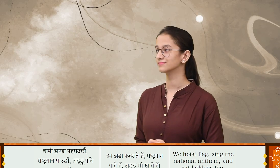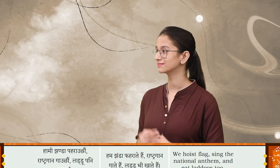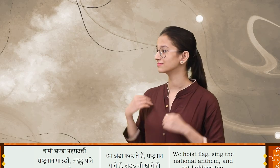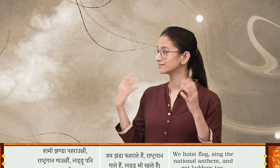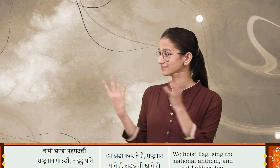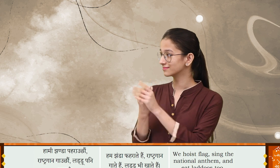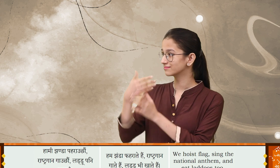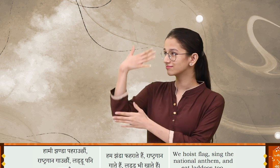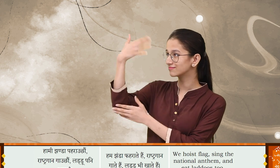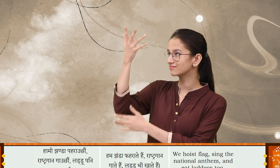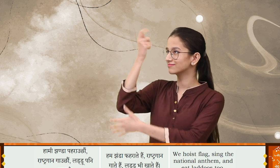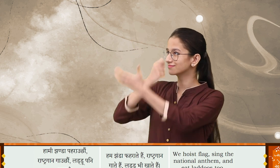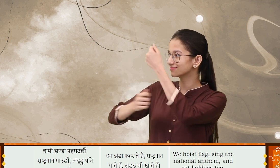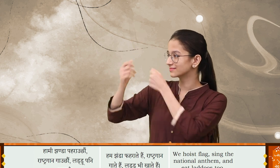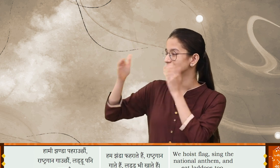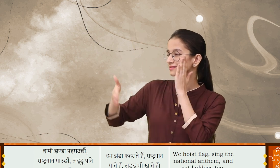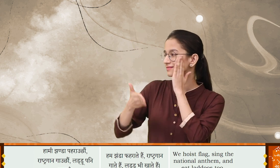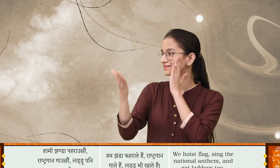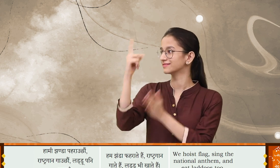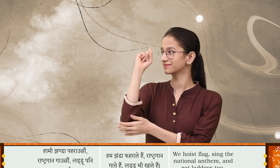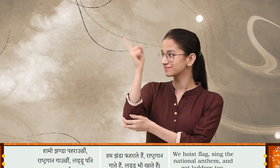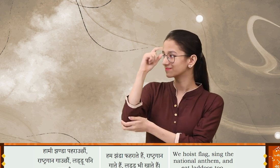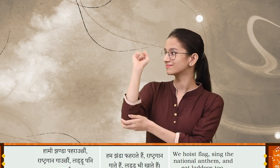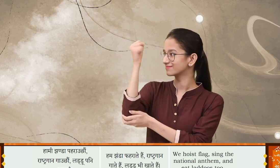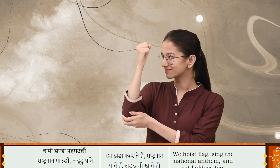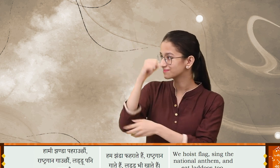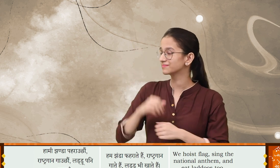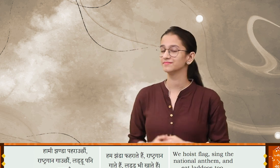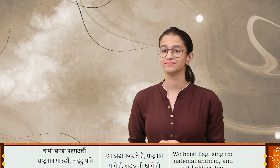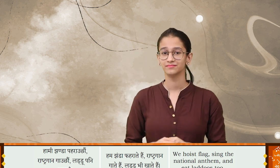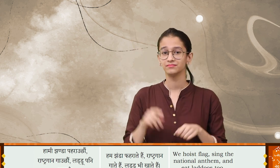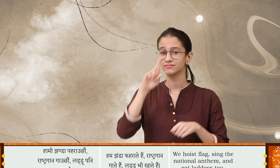हामी जंडा फएराओं चू राष्ट्रिगान गाऊं चू लढड़ू पनी खांच्व